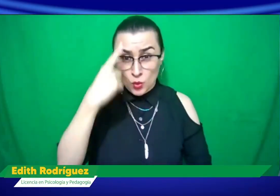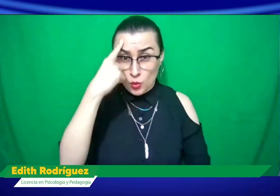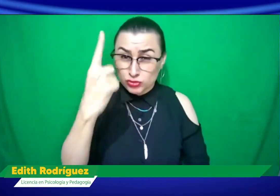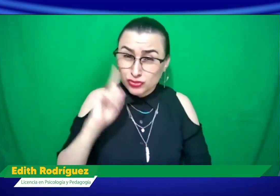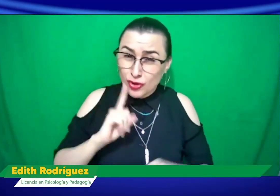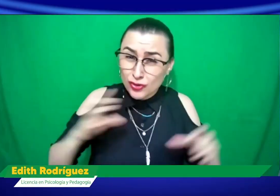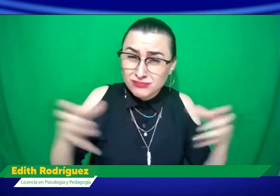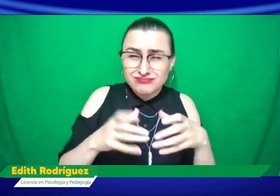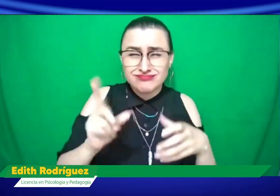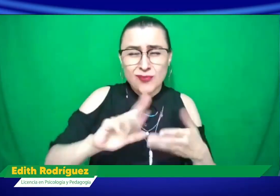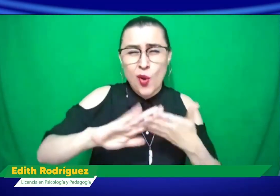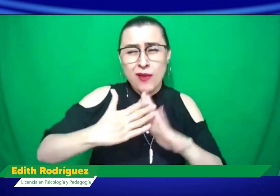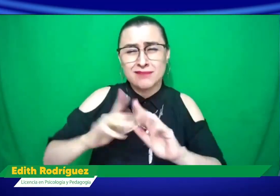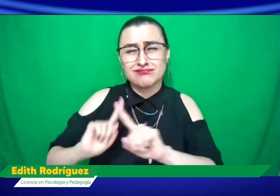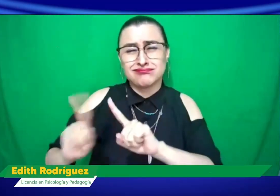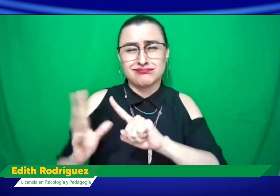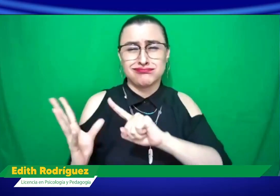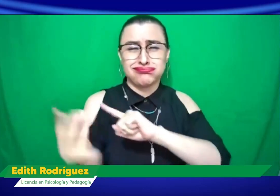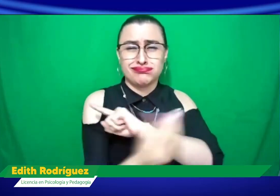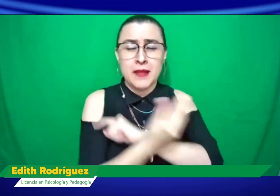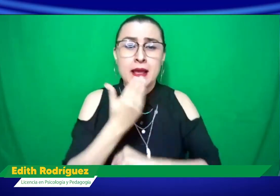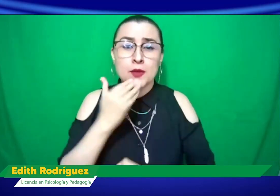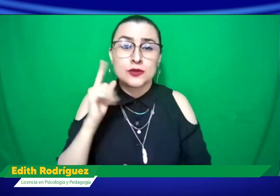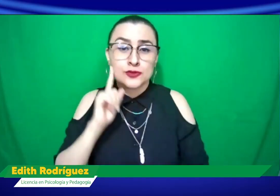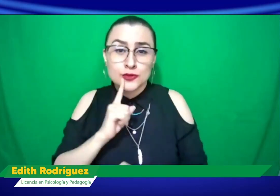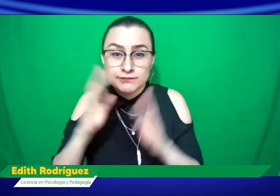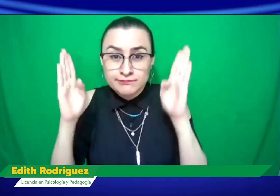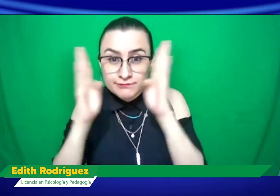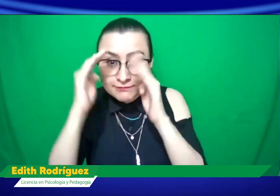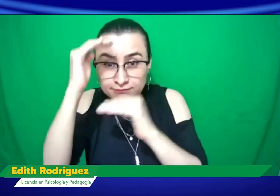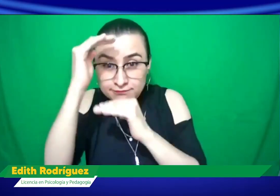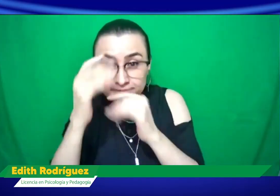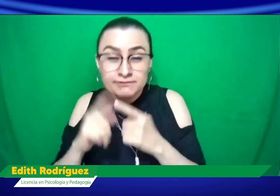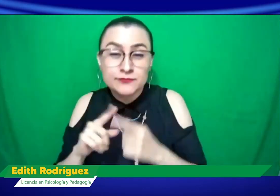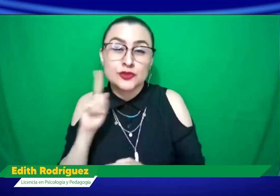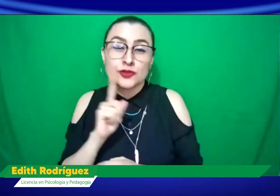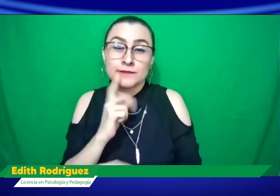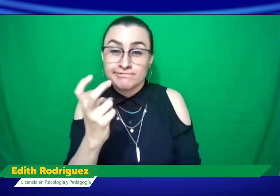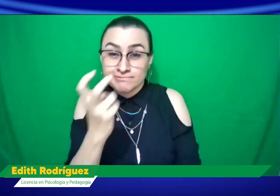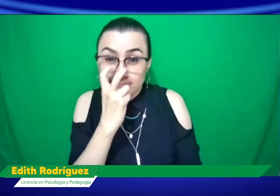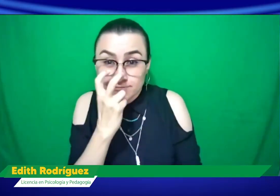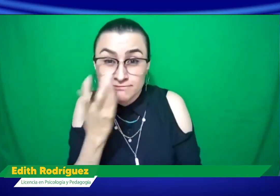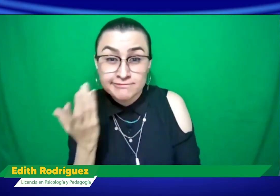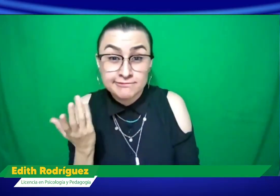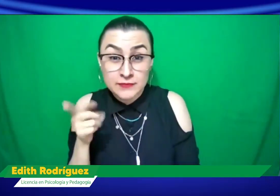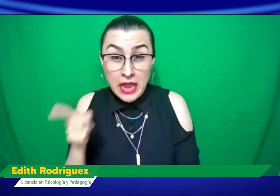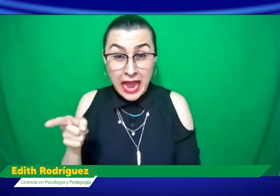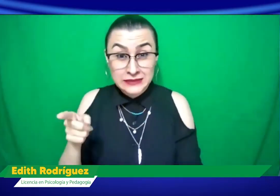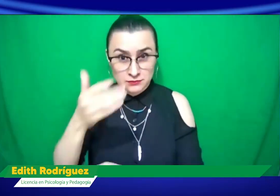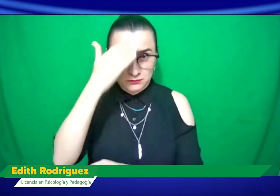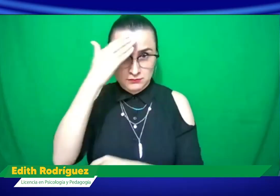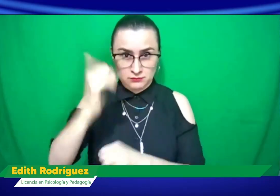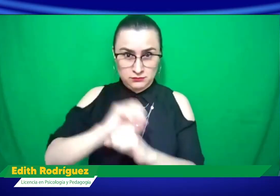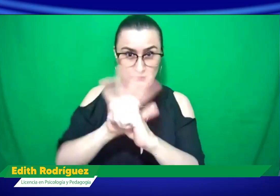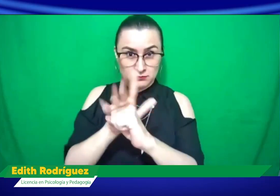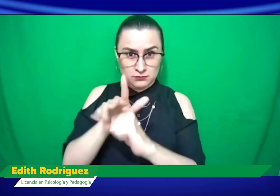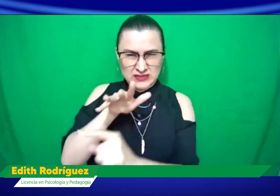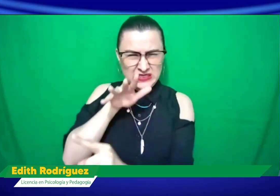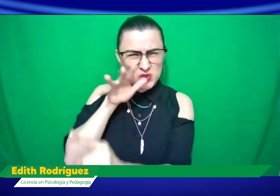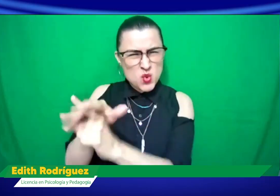están viendo, y a veces sentimos que es muy difícil la comunicación, pero por ejemplo, no tenemos solamente las personas sordas, están las personas sordos ciegas.